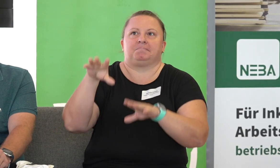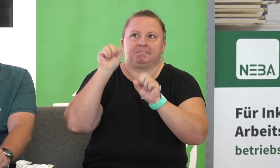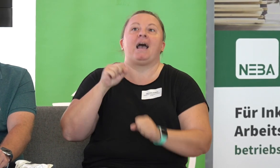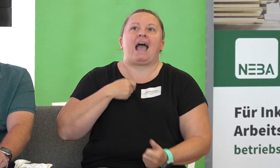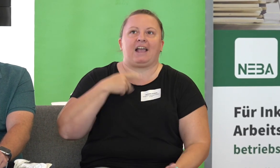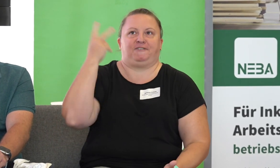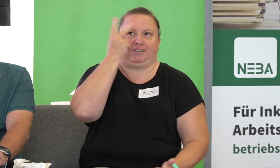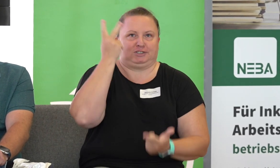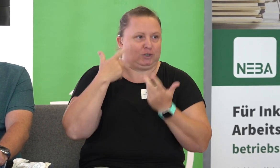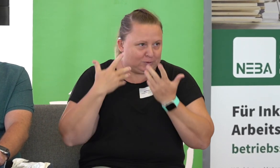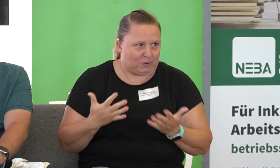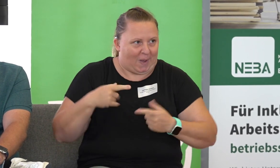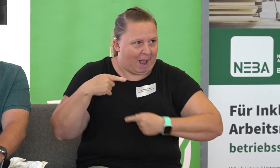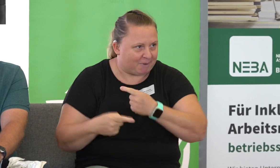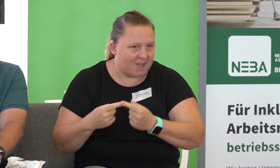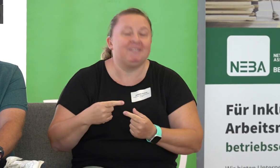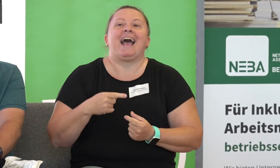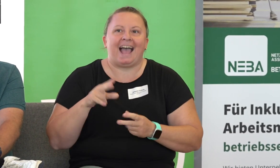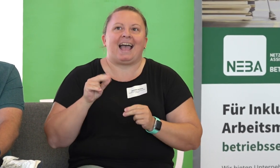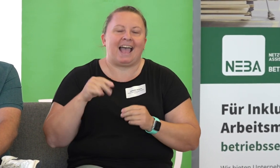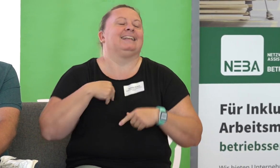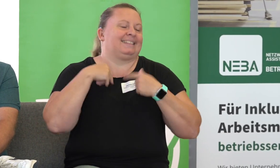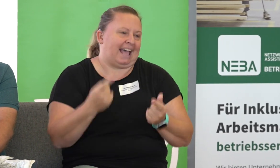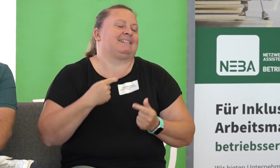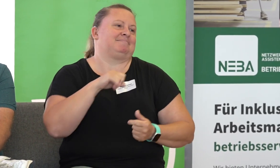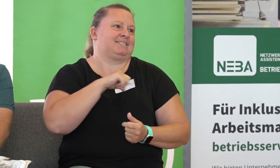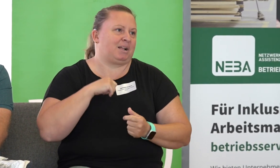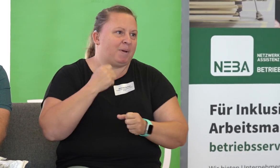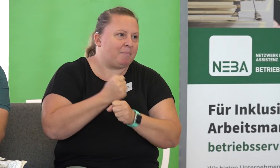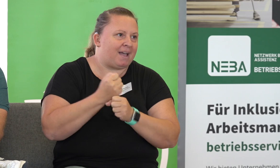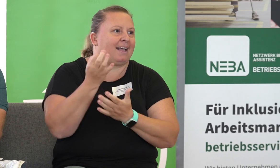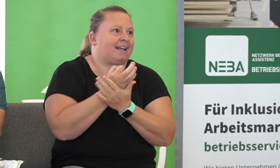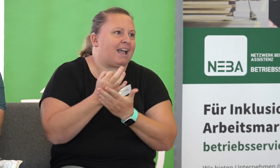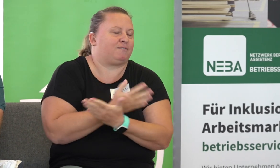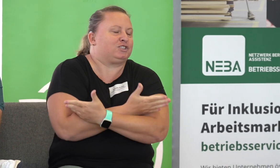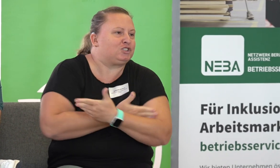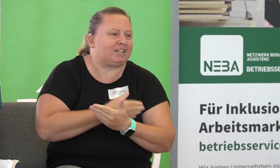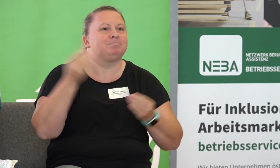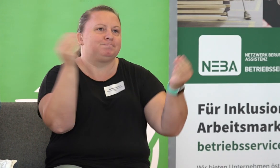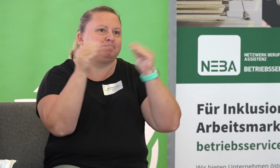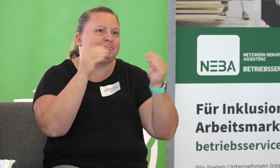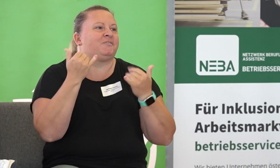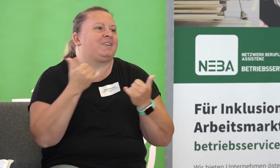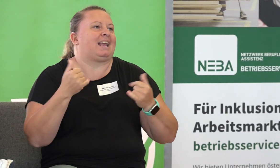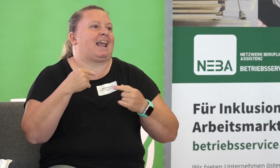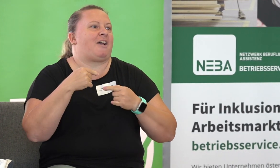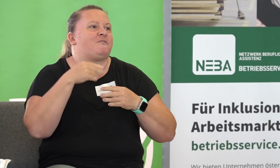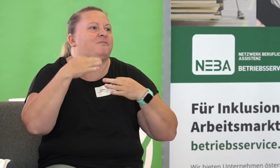gesprochen wurde, habe ich immer mehr verstanden. Ich habe mich immer mehr einbringen können. konnte immer mehr, zum Beispiel bei den T-Shirts, war ich dann irgendwann verantwortlich.